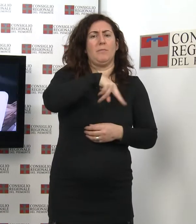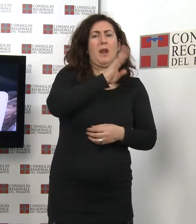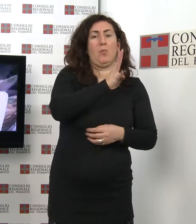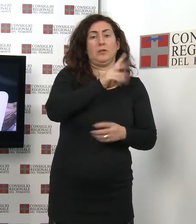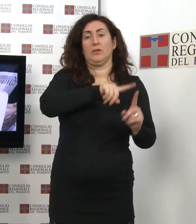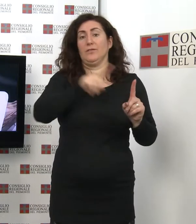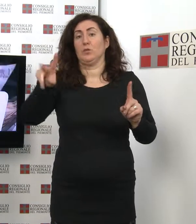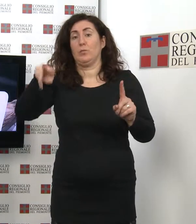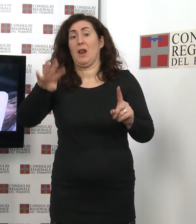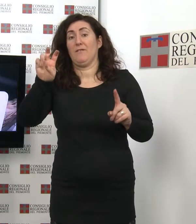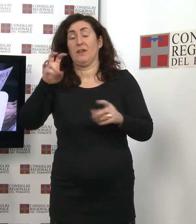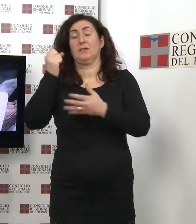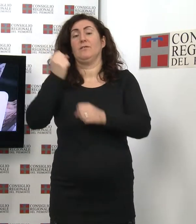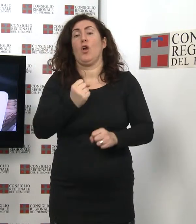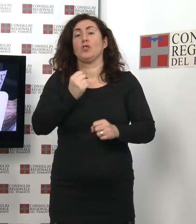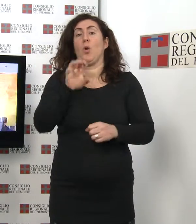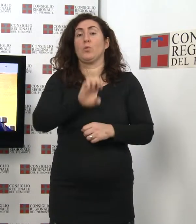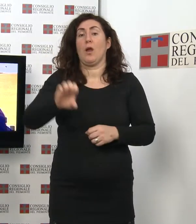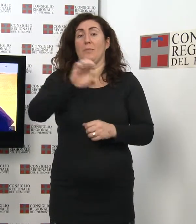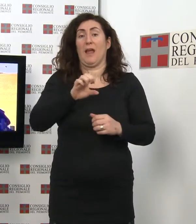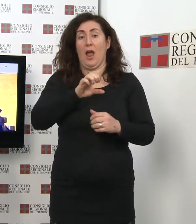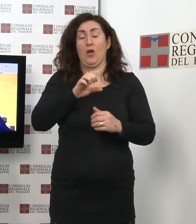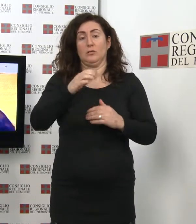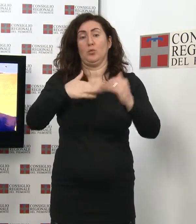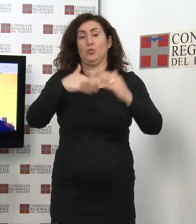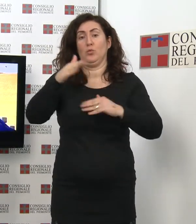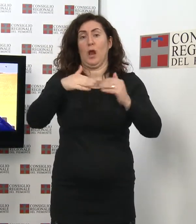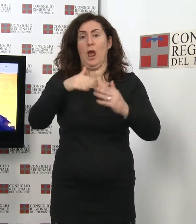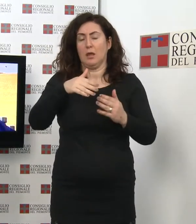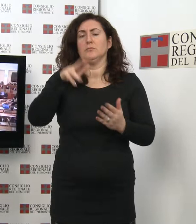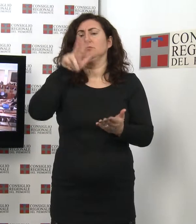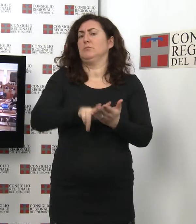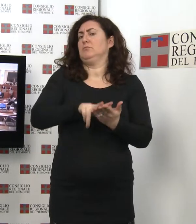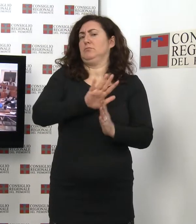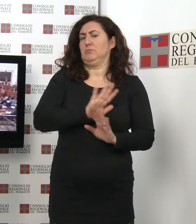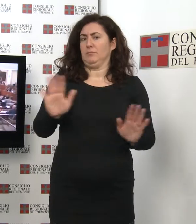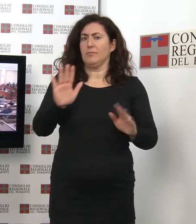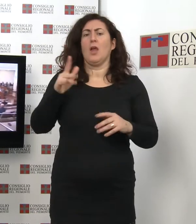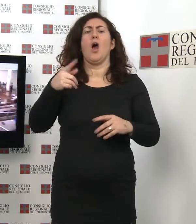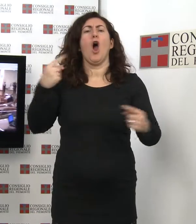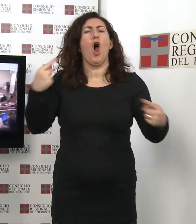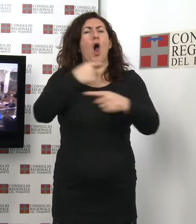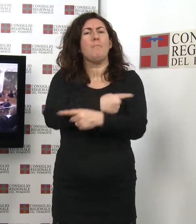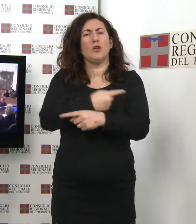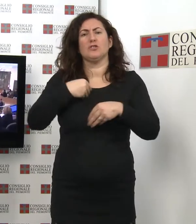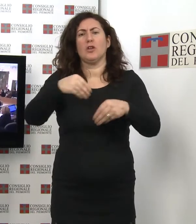europei a finalità strutturale. Le opposizioni non hanno partecipato al voto, dichiarando la volontà di proporre emendamenti in aula.